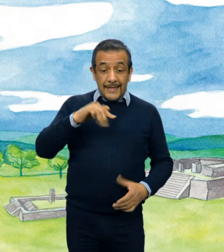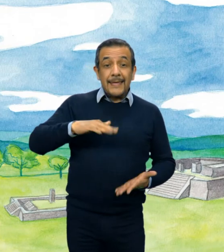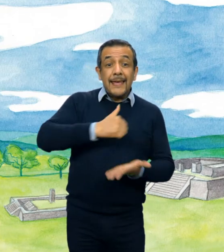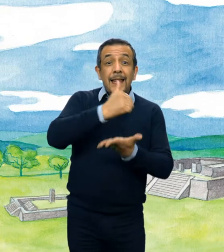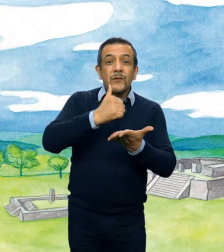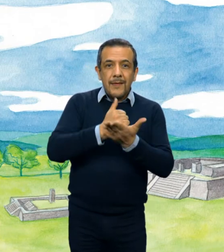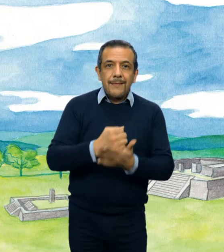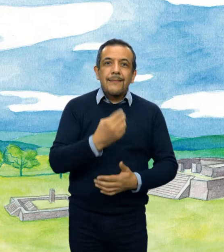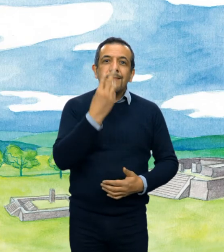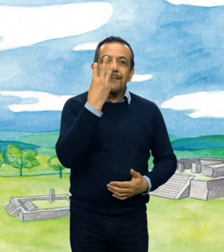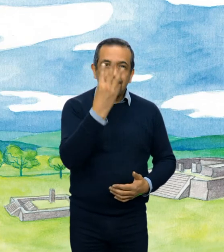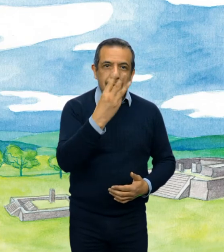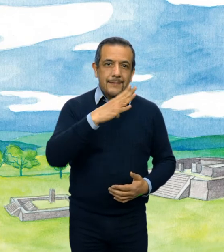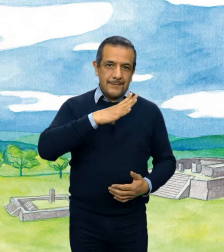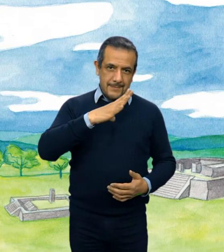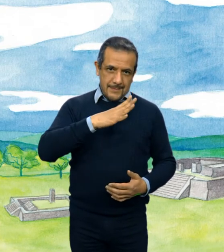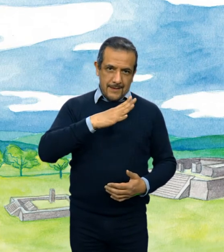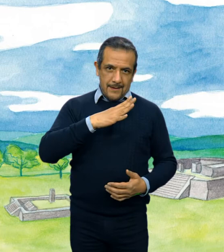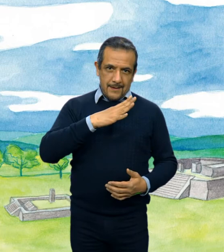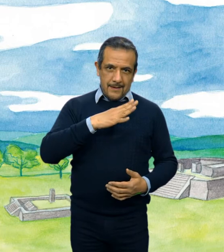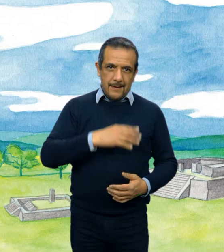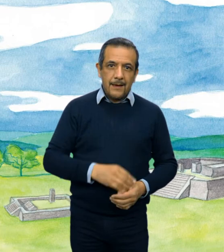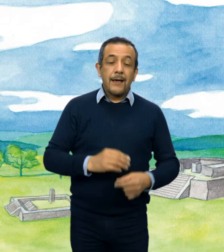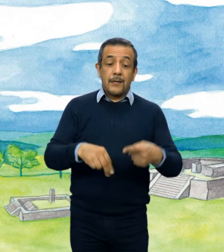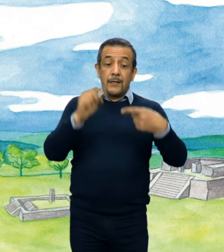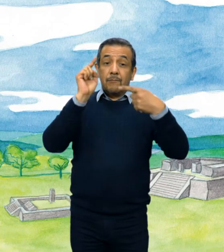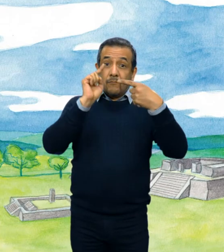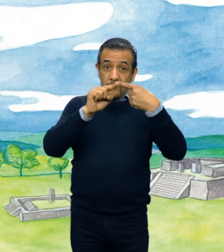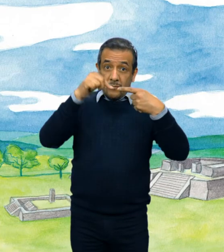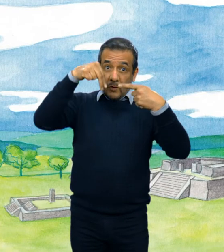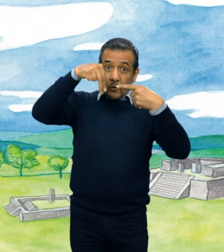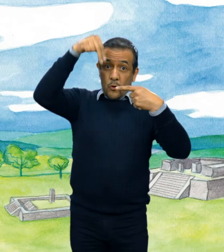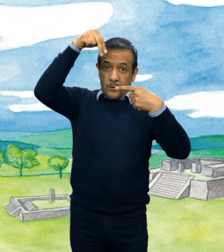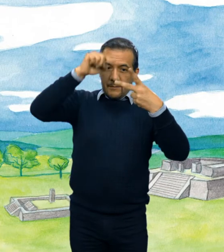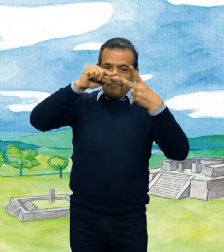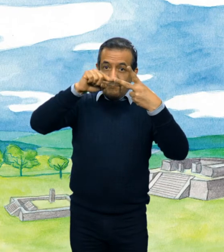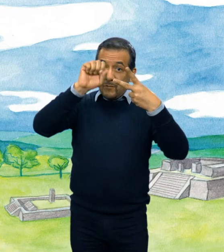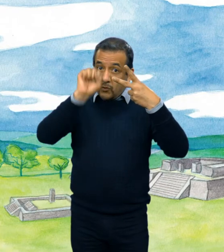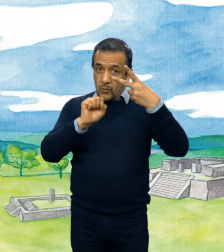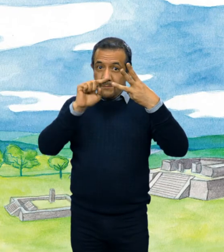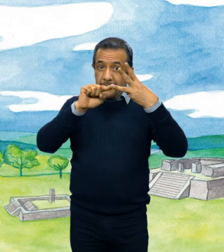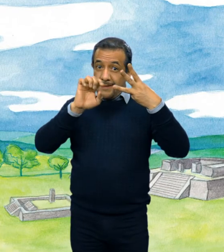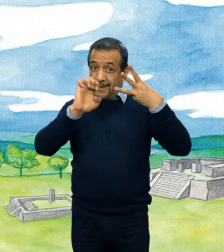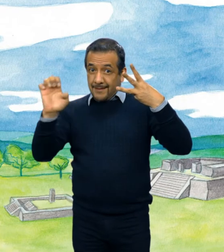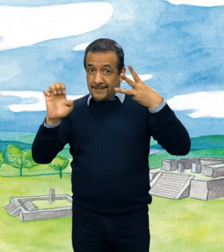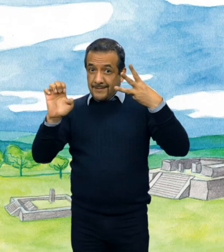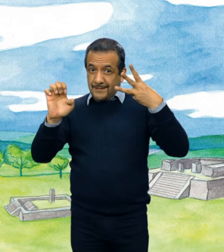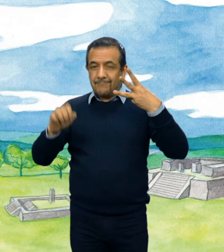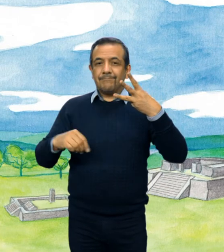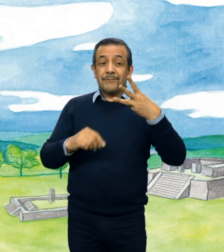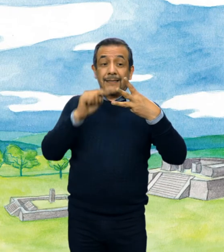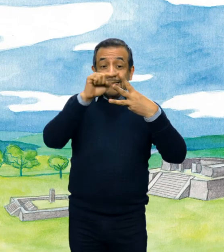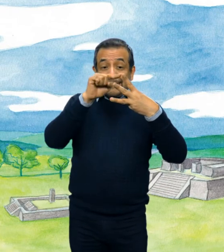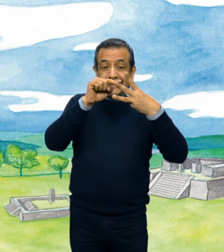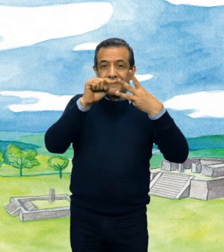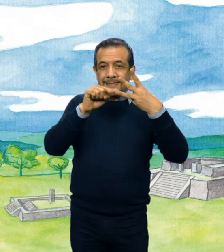de ellos, orientados hacia los puntos cardinales norte, sur y este, todos con características